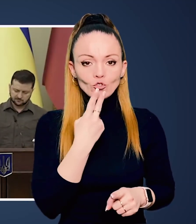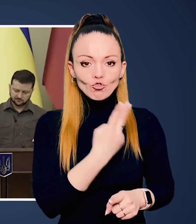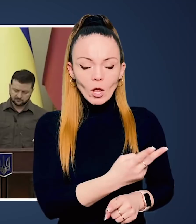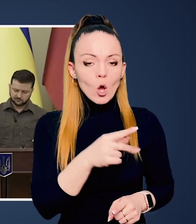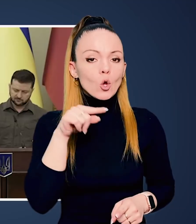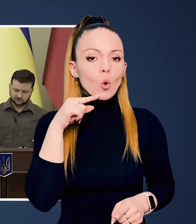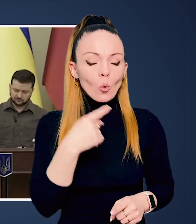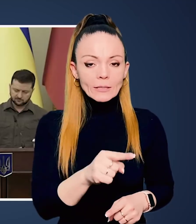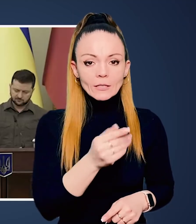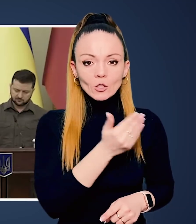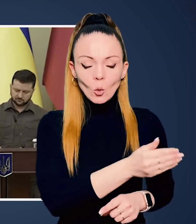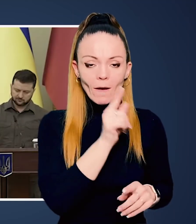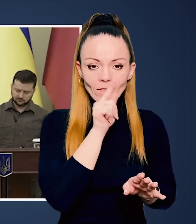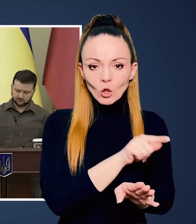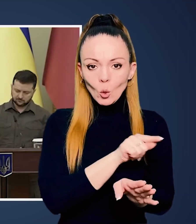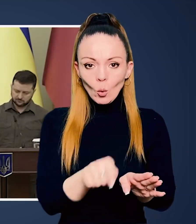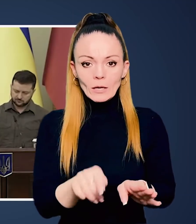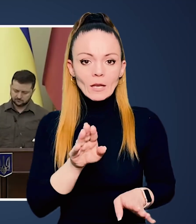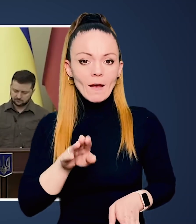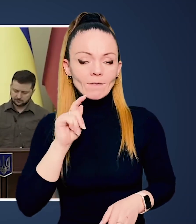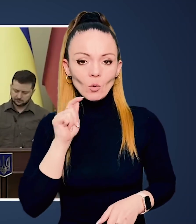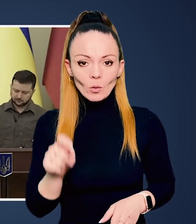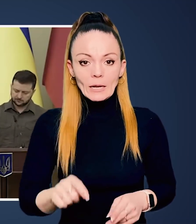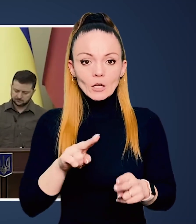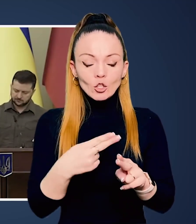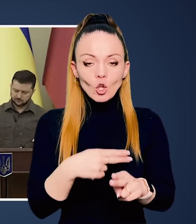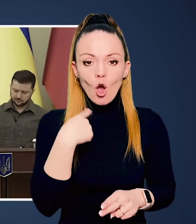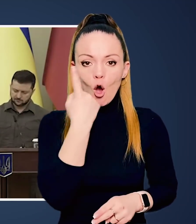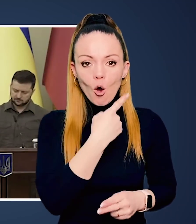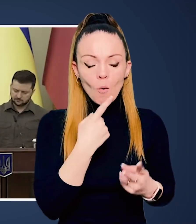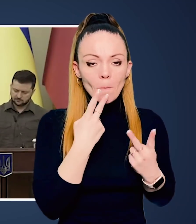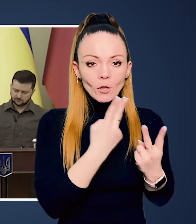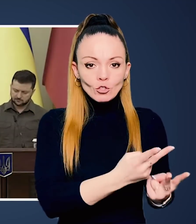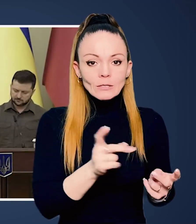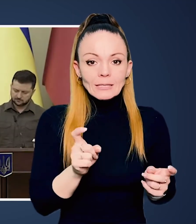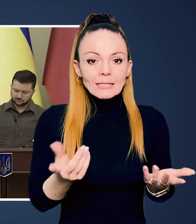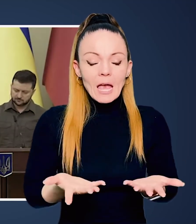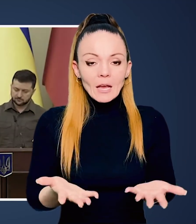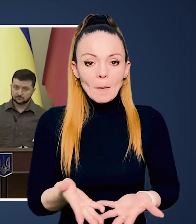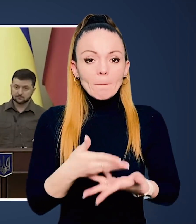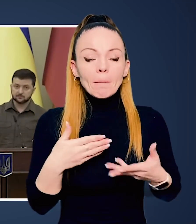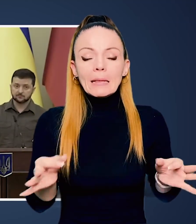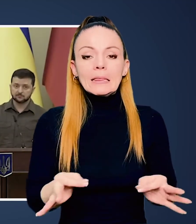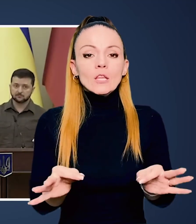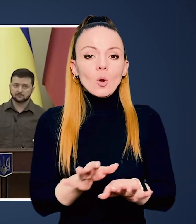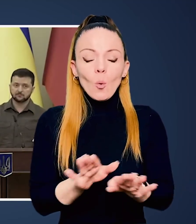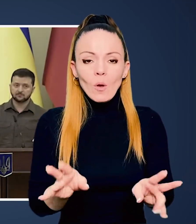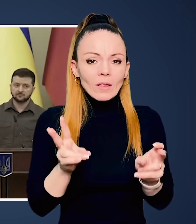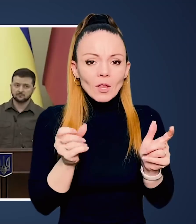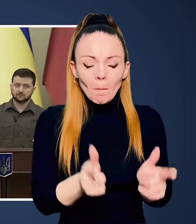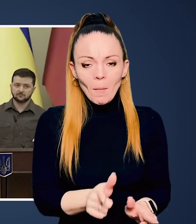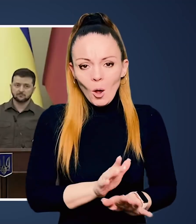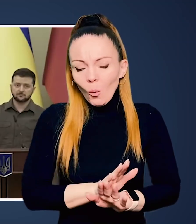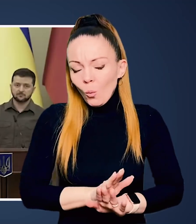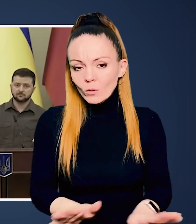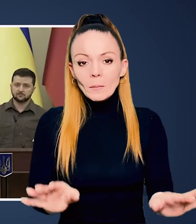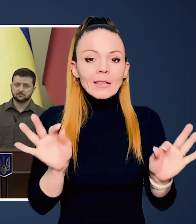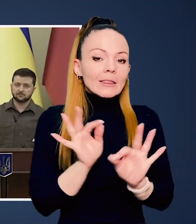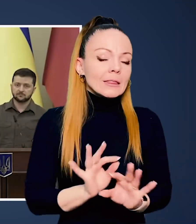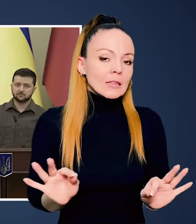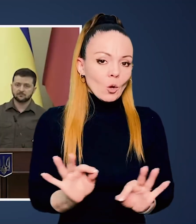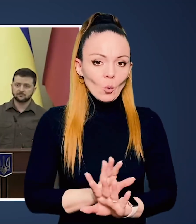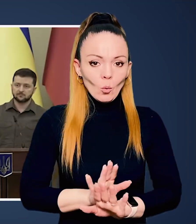обличчя російського вторгнення в Україну. Це обличчя, з яким ми ніколи не погодимося,